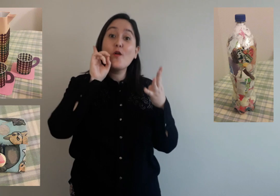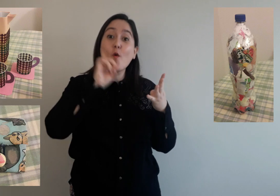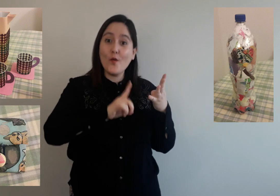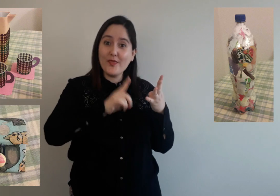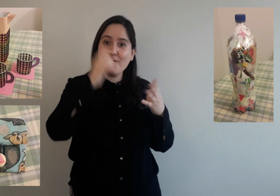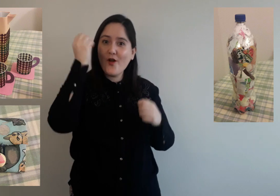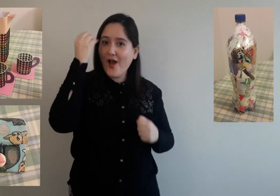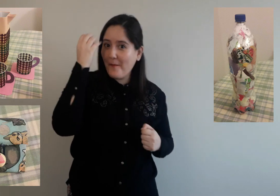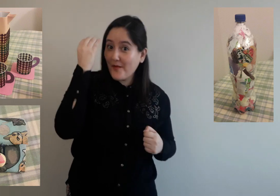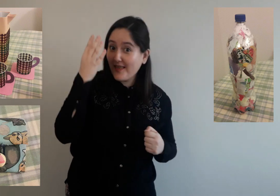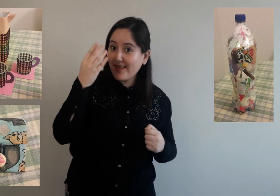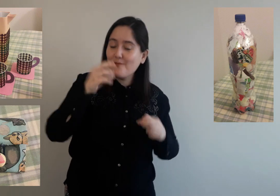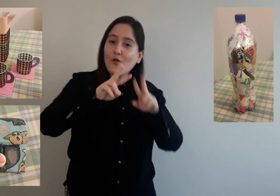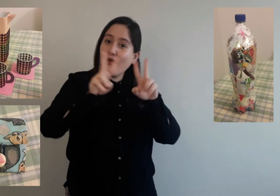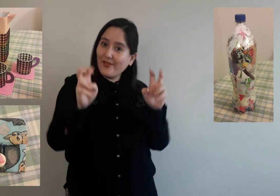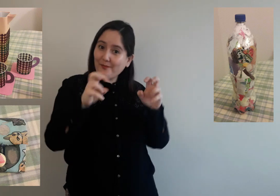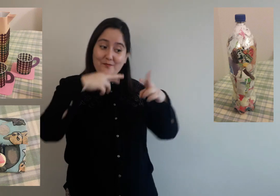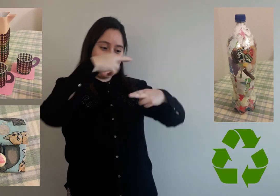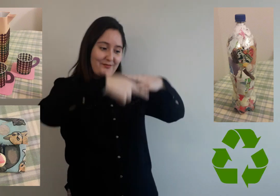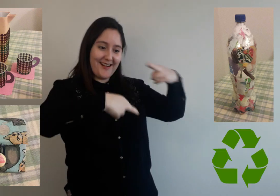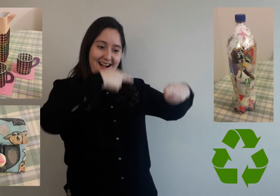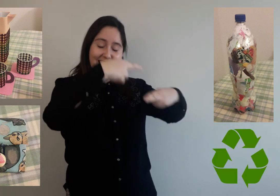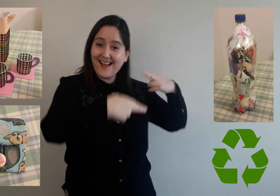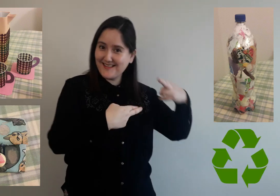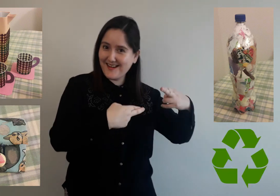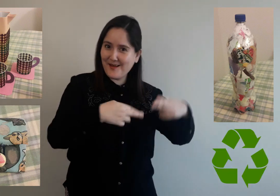Y por último, aprendimos sobre el reciclaje. ¿Se acuerdan?